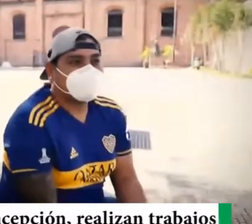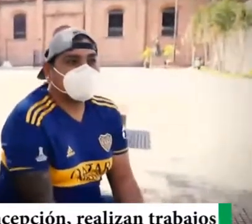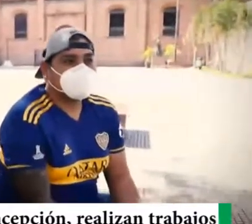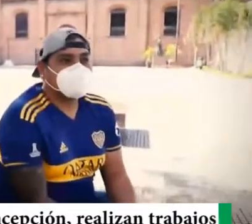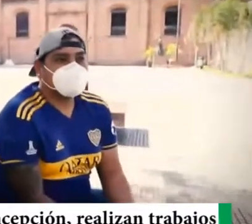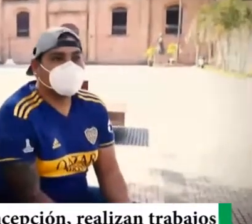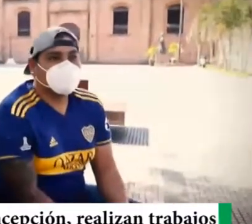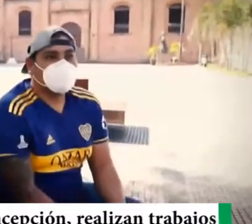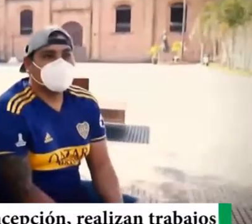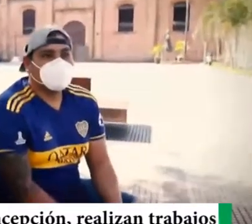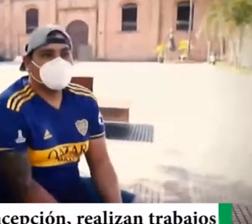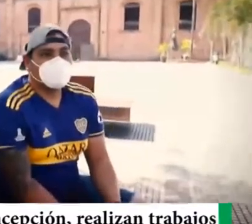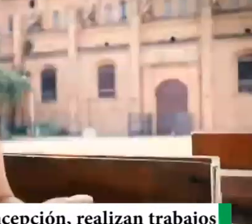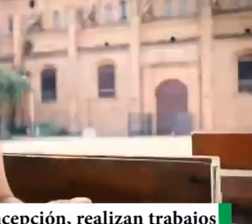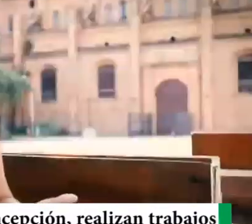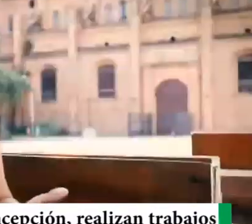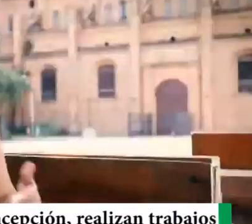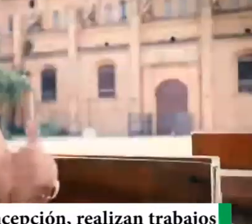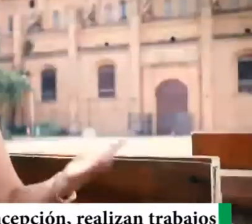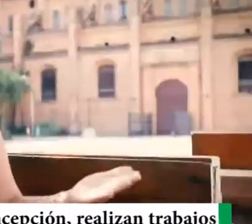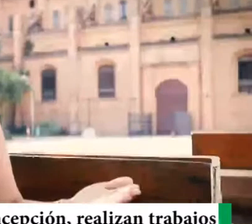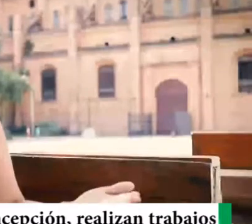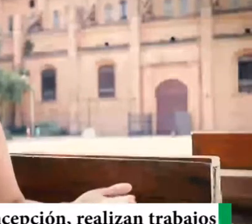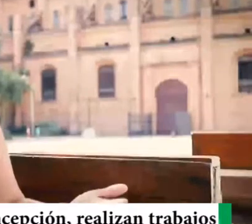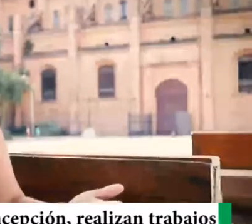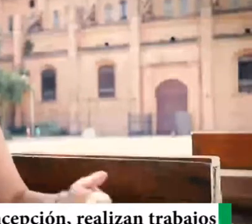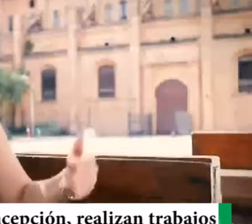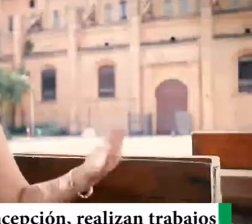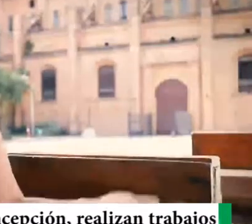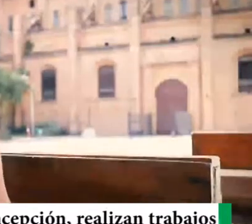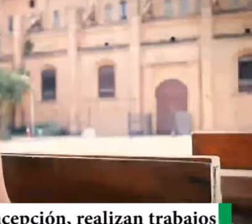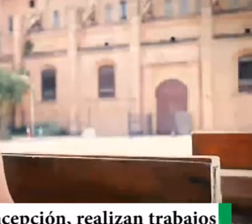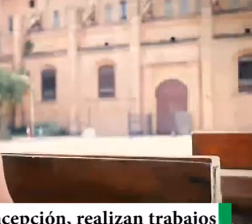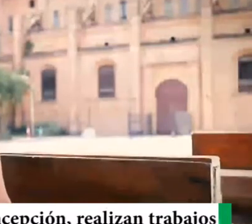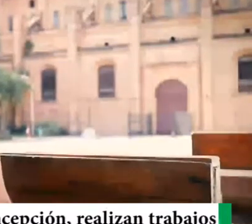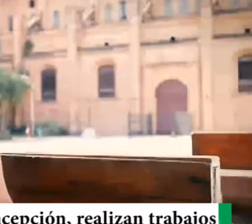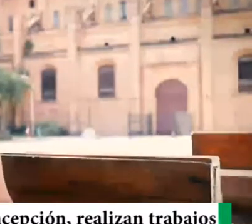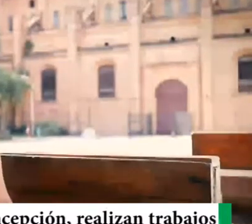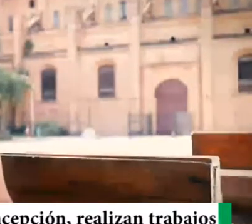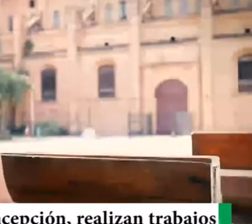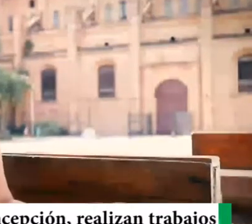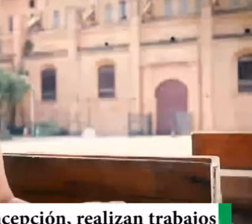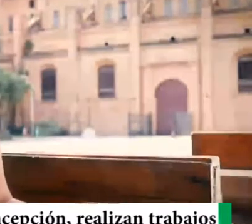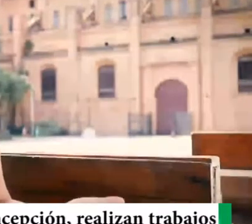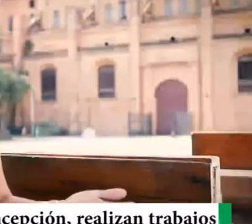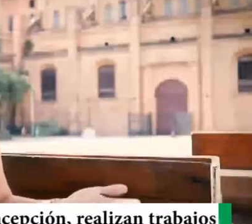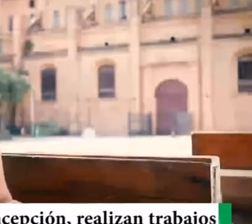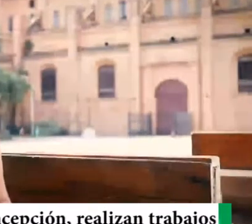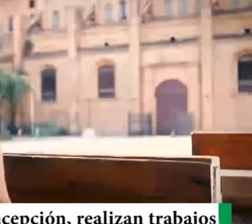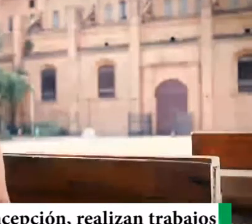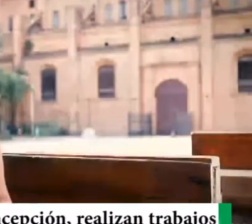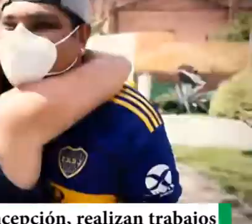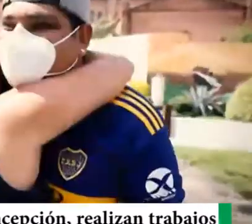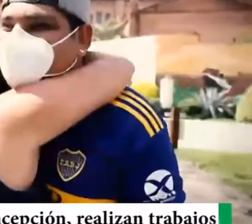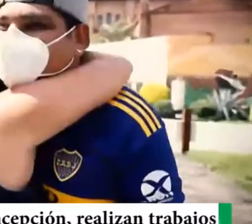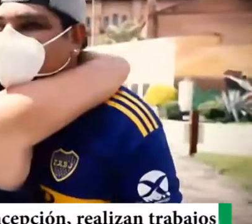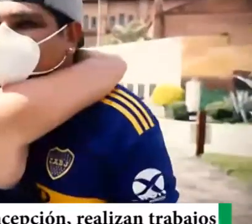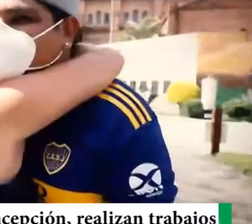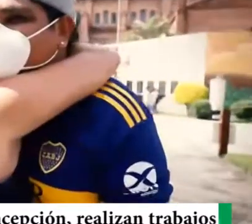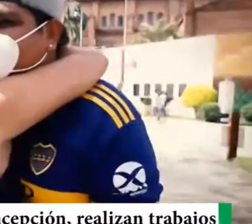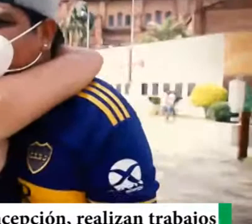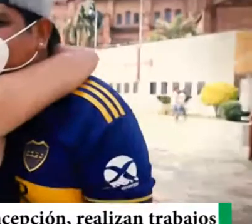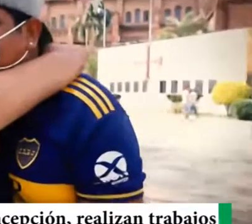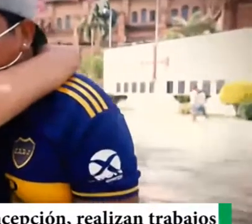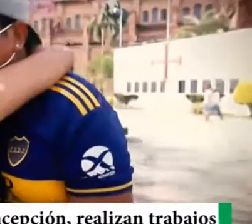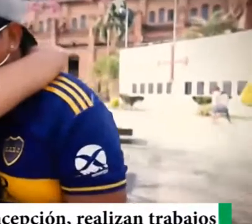A mí lo que más me importaba, en ese momento, era la vida de mi hijo, y la de mi esposo. Y prácticamente la mía no, digamos.